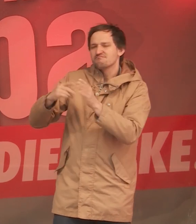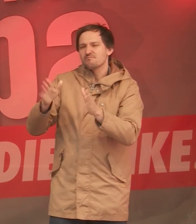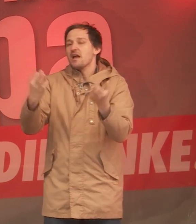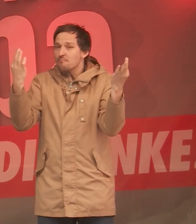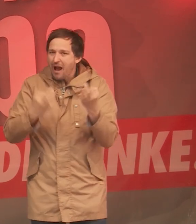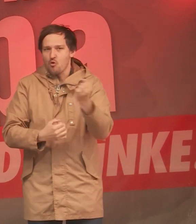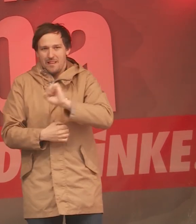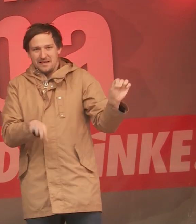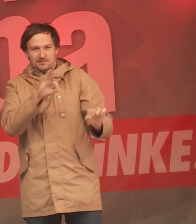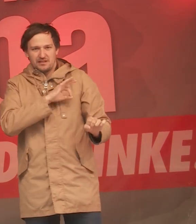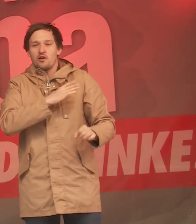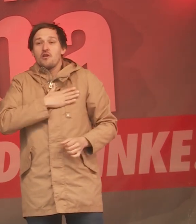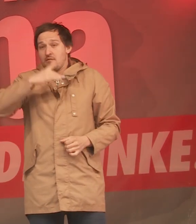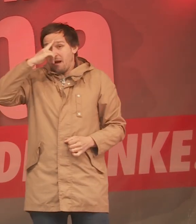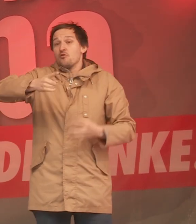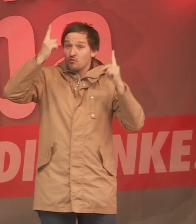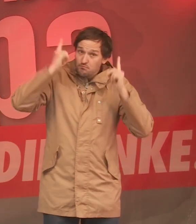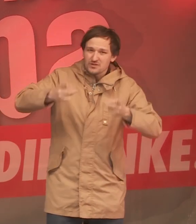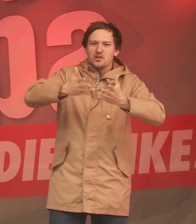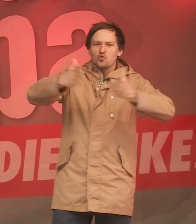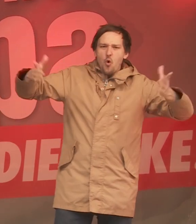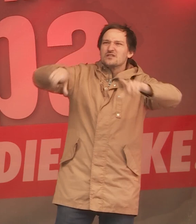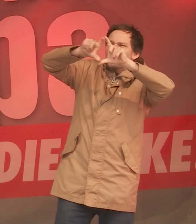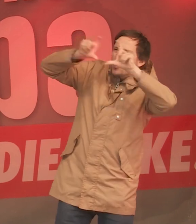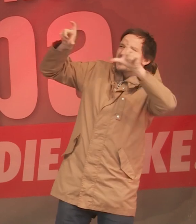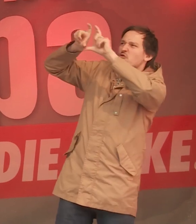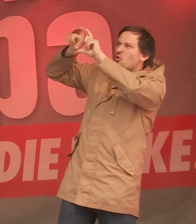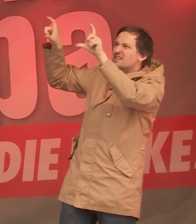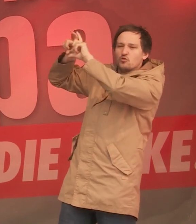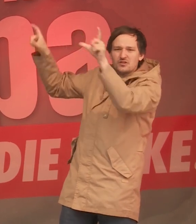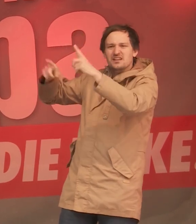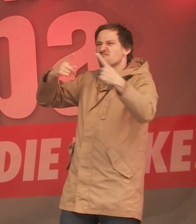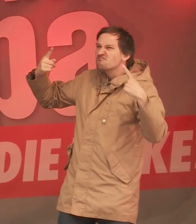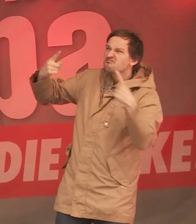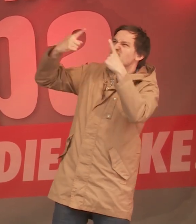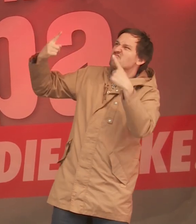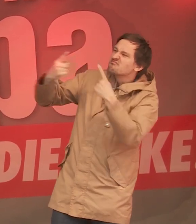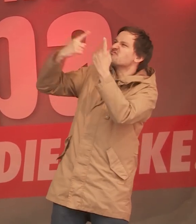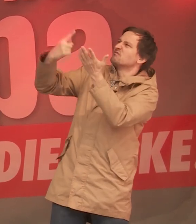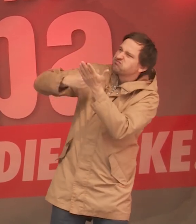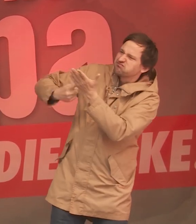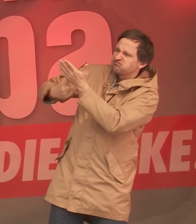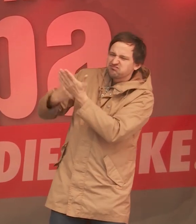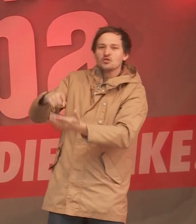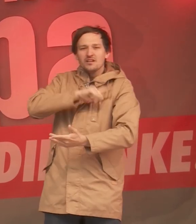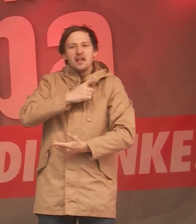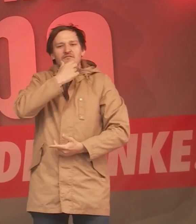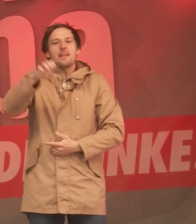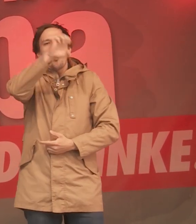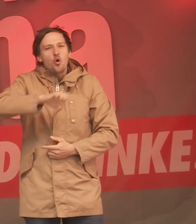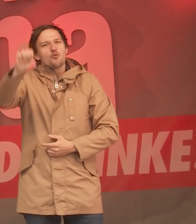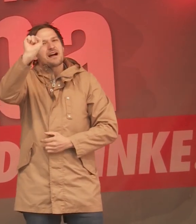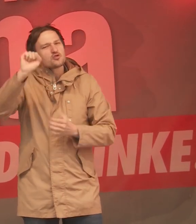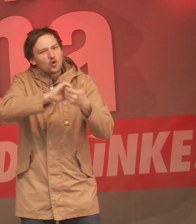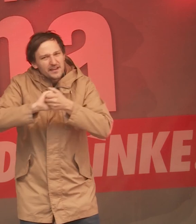Ich finde, wir müssen uns mit den großen Konzernen anlegen. Die beherrschen Europa und wir wollen ein solidarisches und soziales Europa